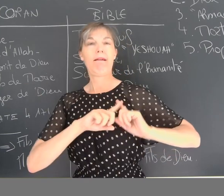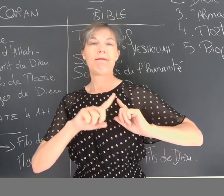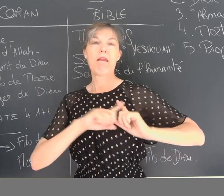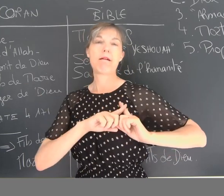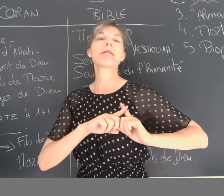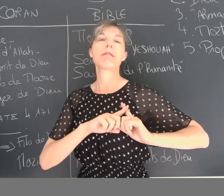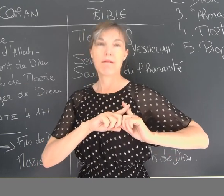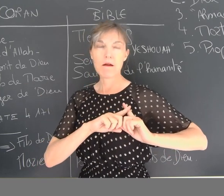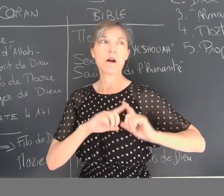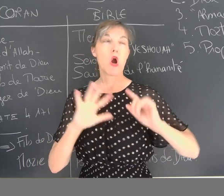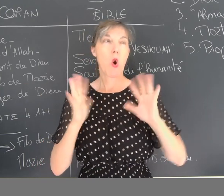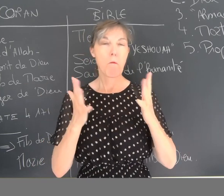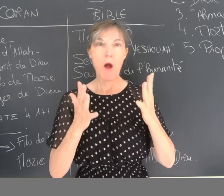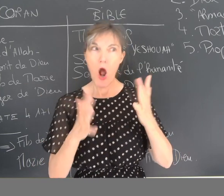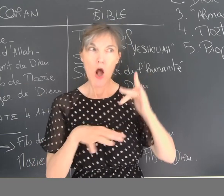monde spécifiquement des chrétiens.